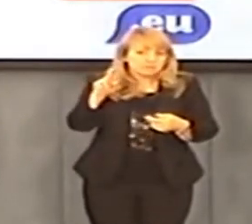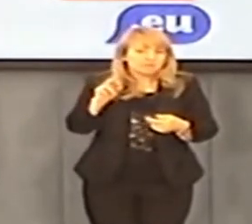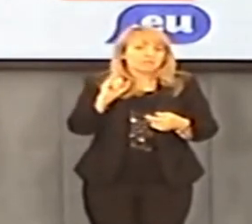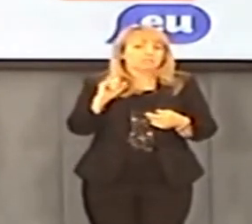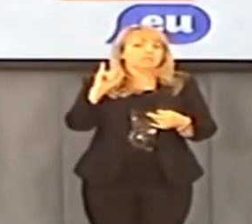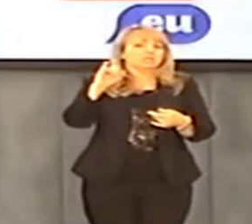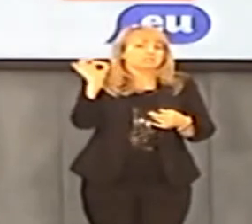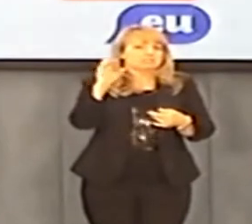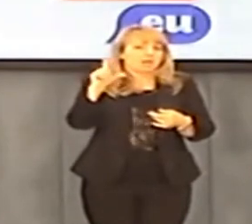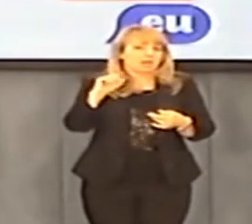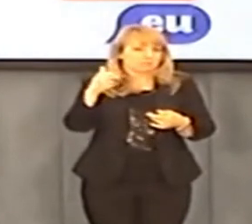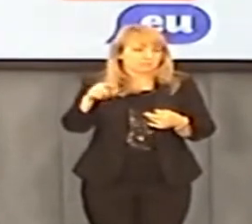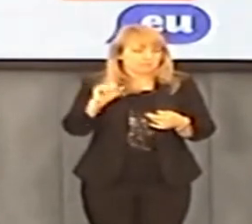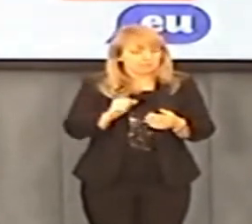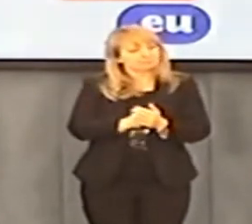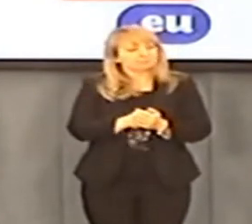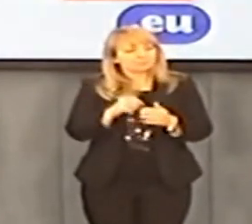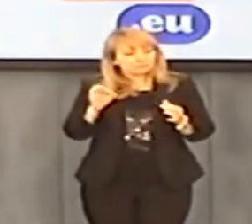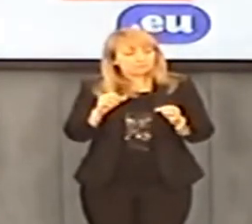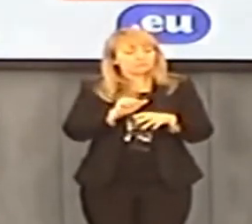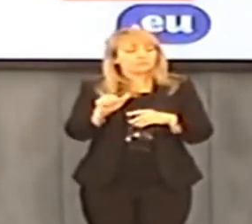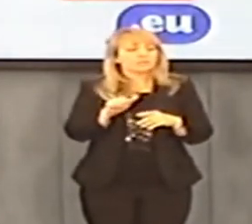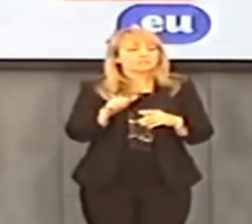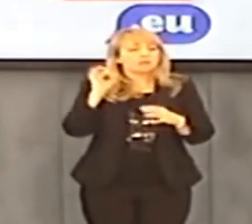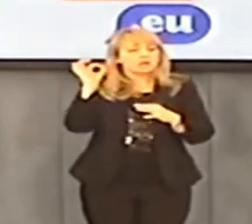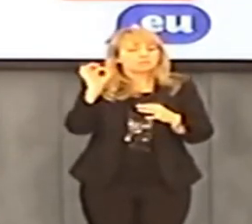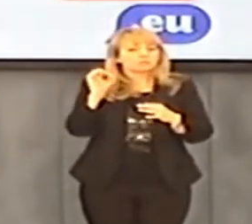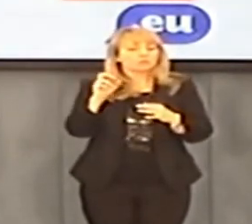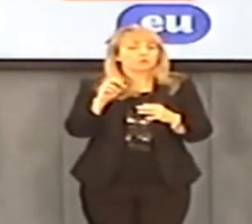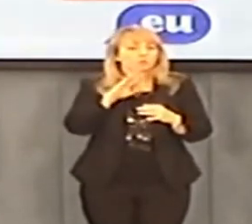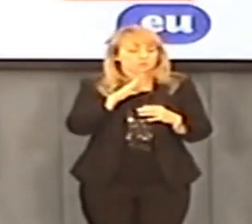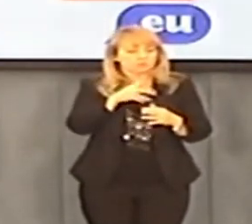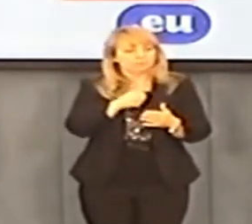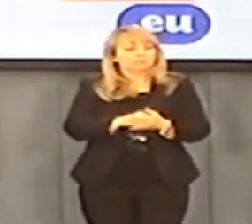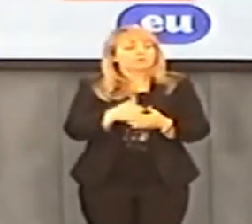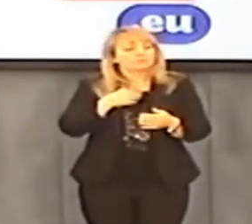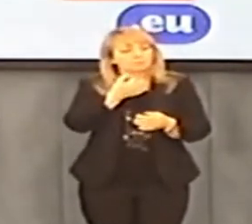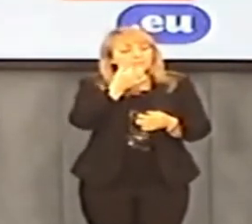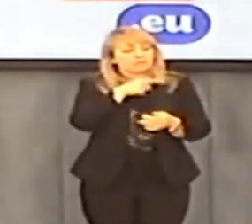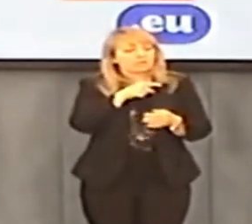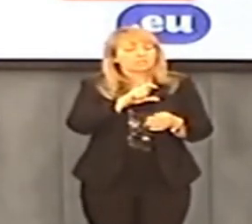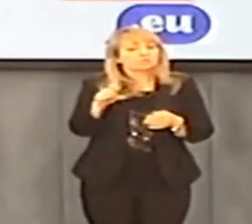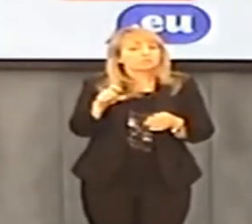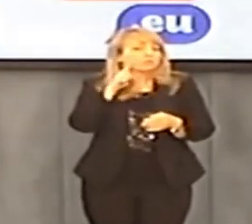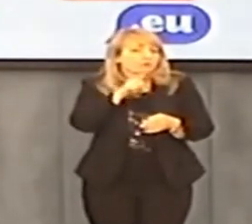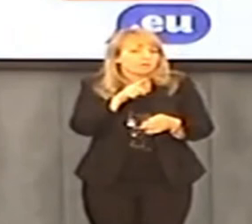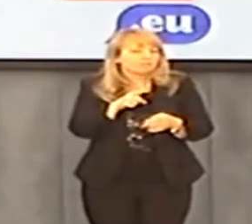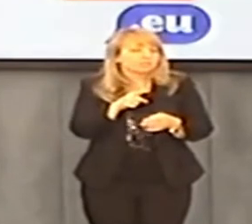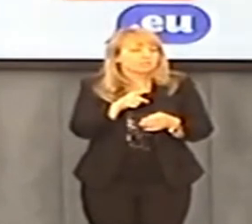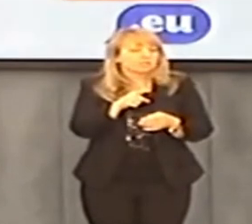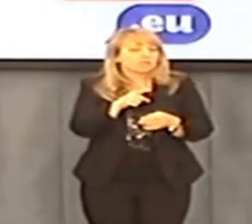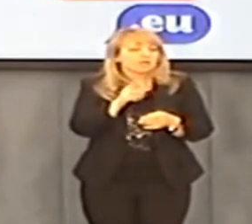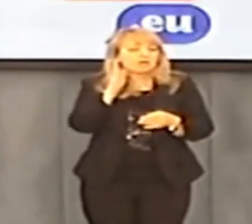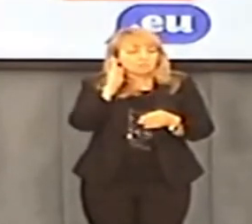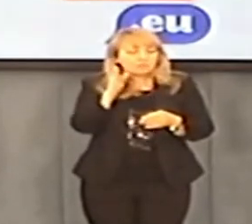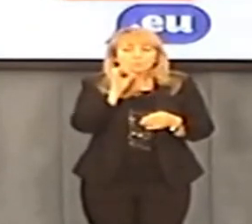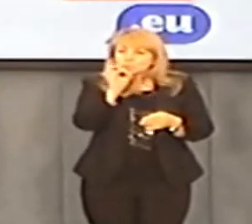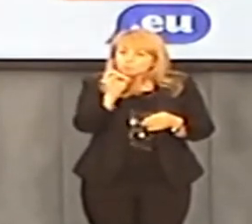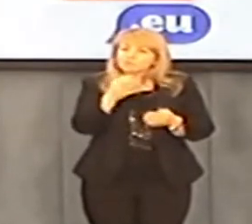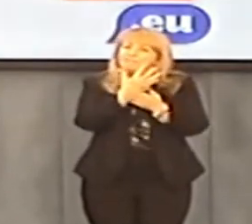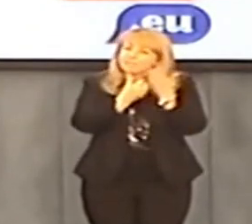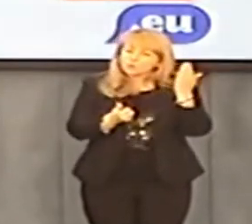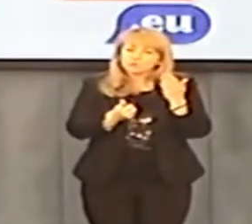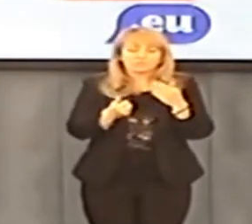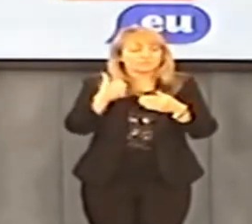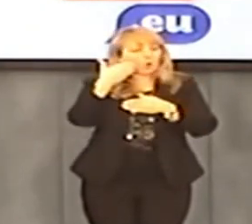Ostatnie pytanie, proszę. Barbara Wartel-Dowi Opiny, Radio Chicago A. Ja mam pytanie do Pana Przewodniczącego. Czy rzeczywiście dostatecznie